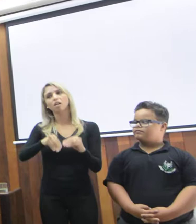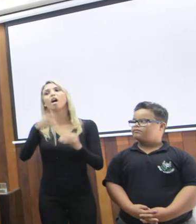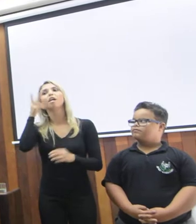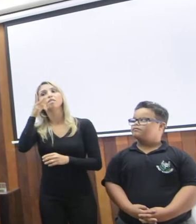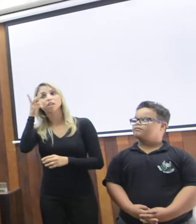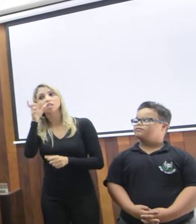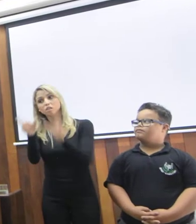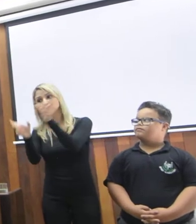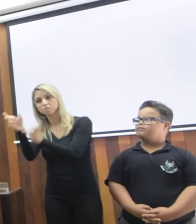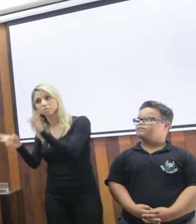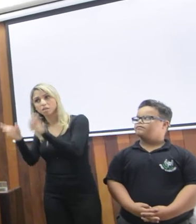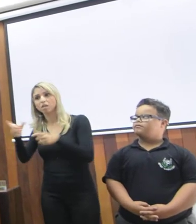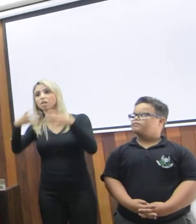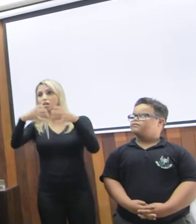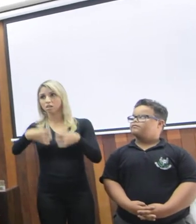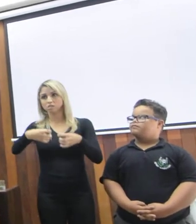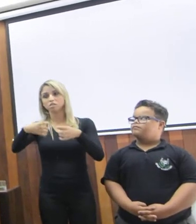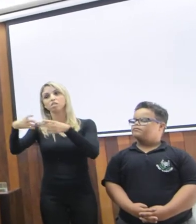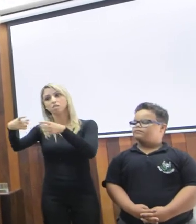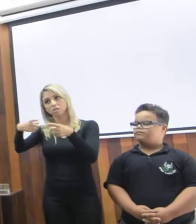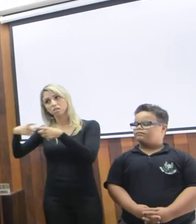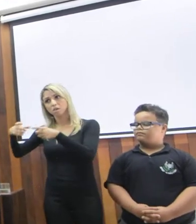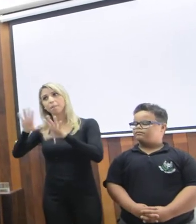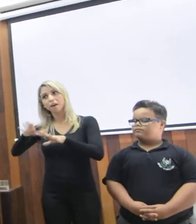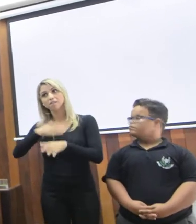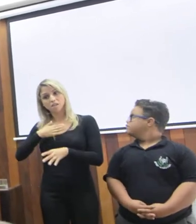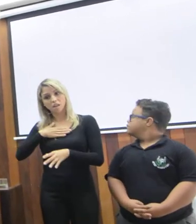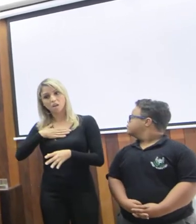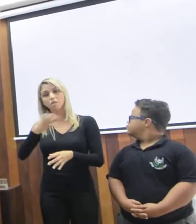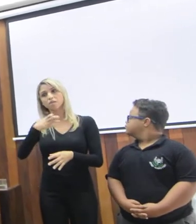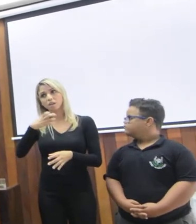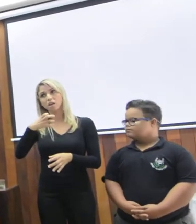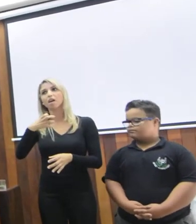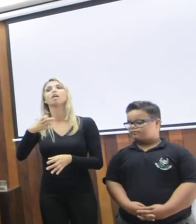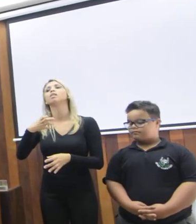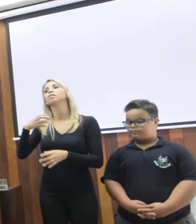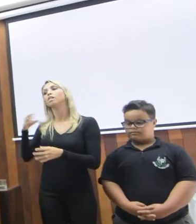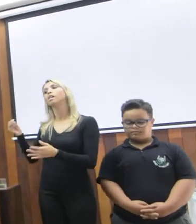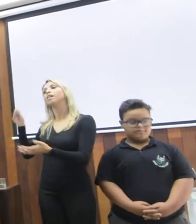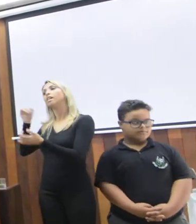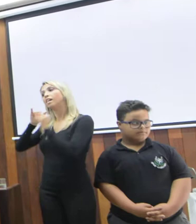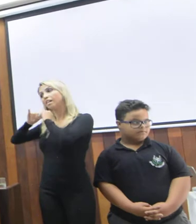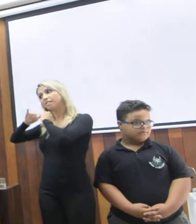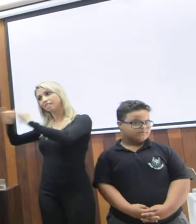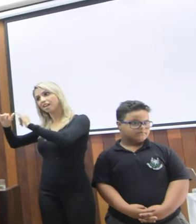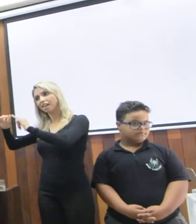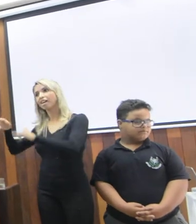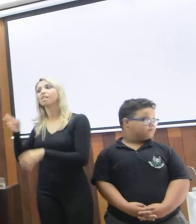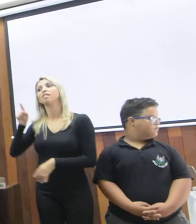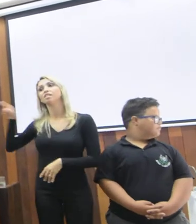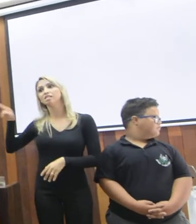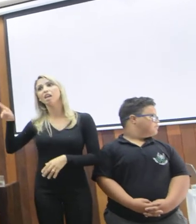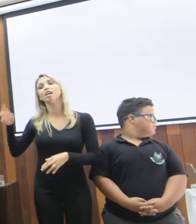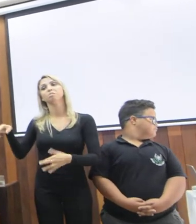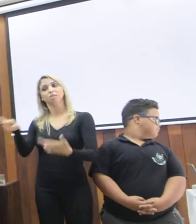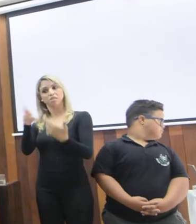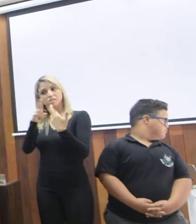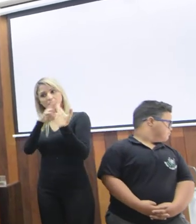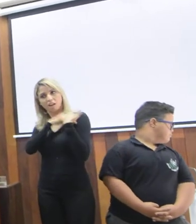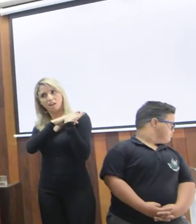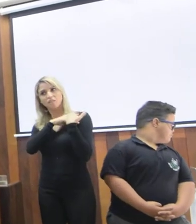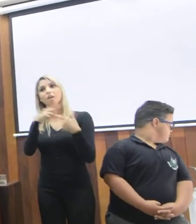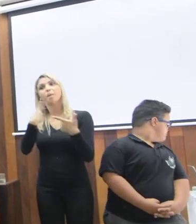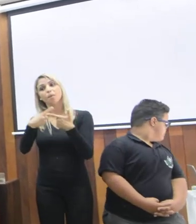e desde já eu quero indicar que o senhor fique responsável porque começou,